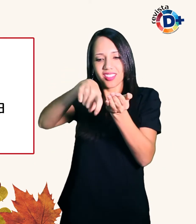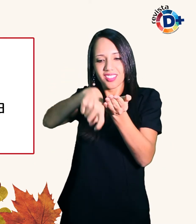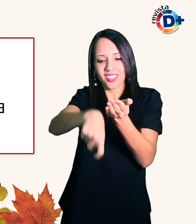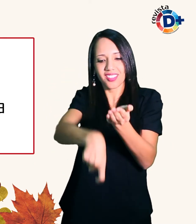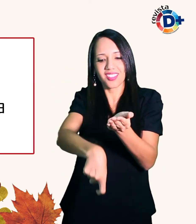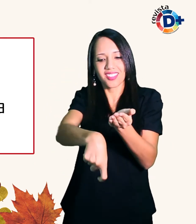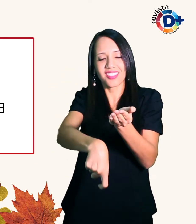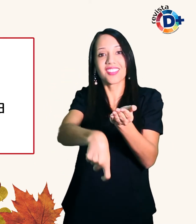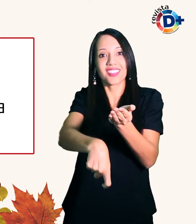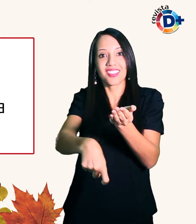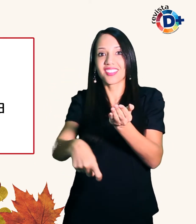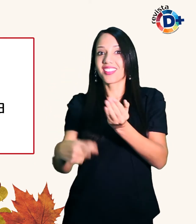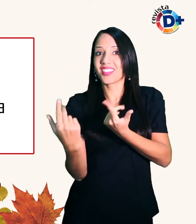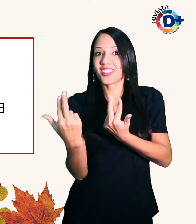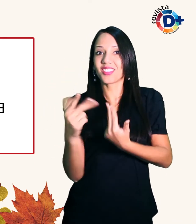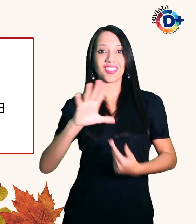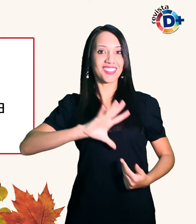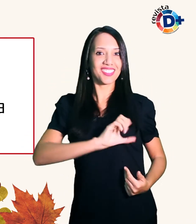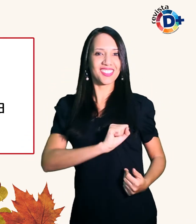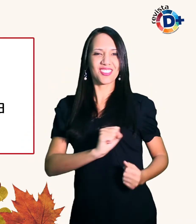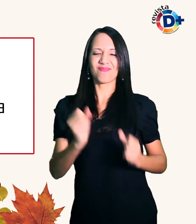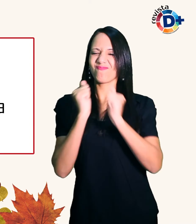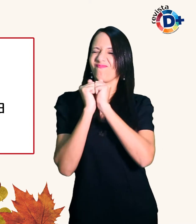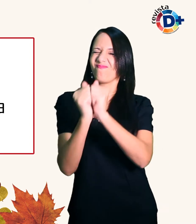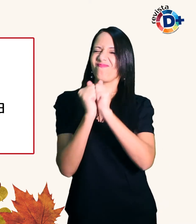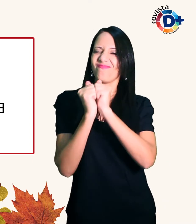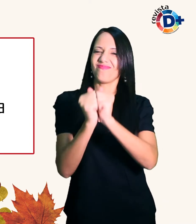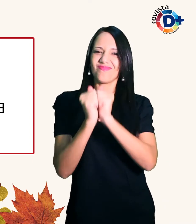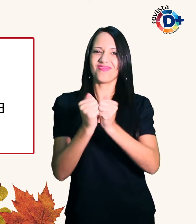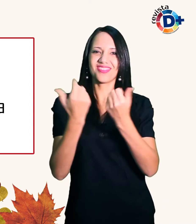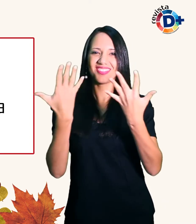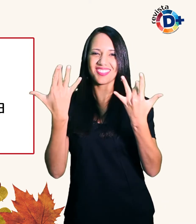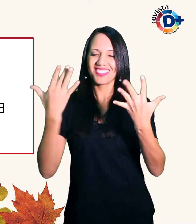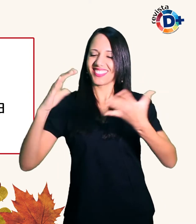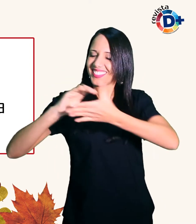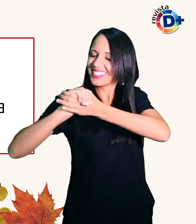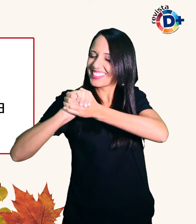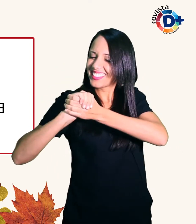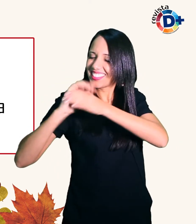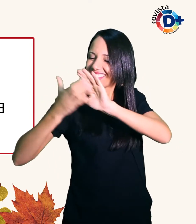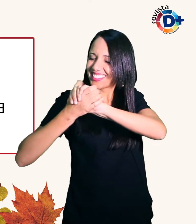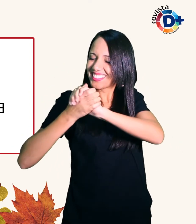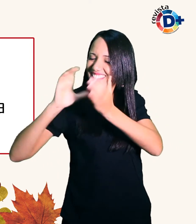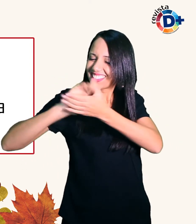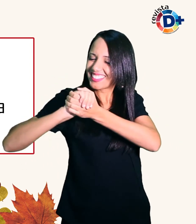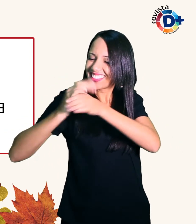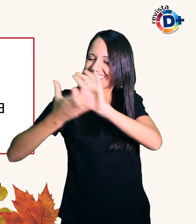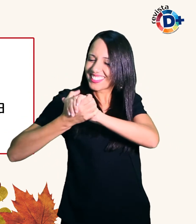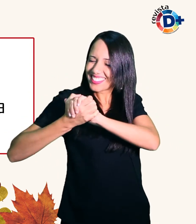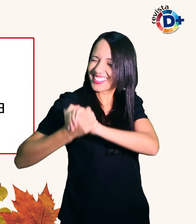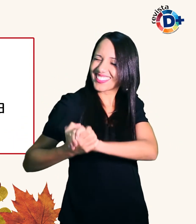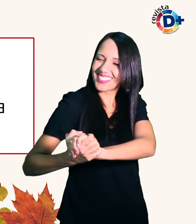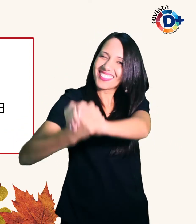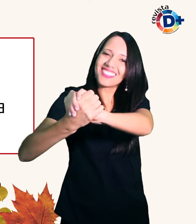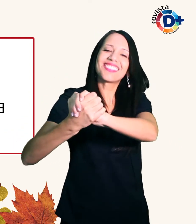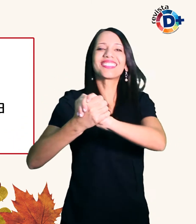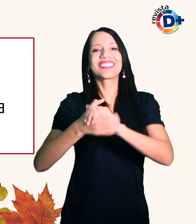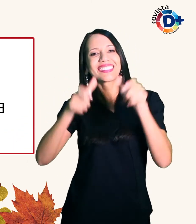as mãos apesar das dificuldades seguem sempre entrelaçadas Confira seguir histórias